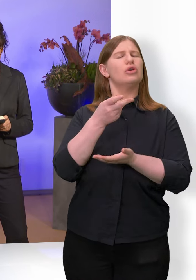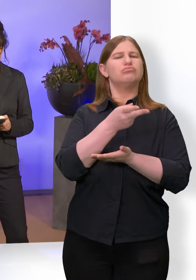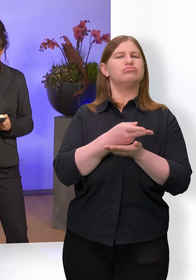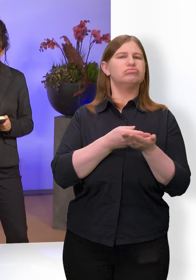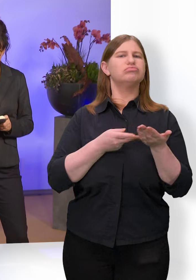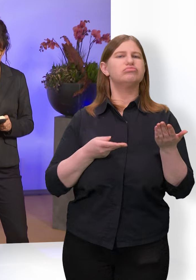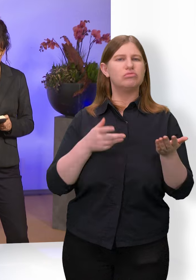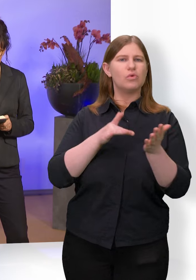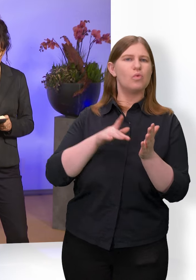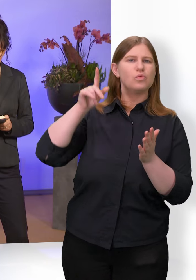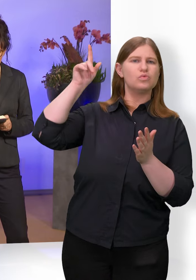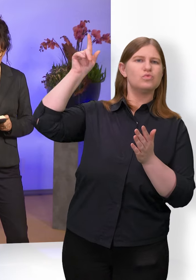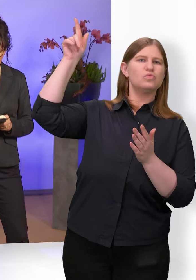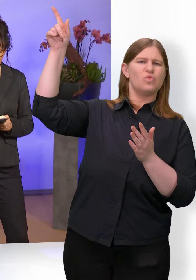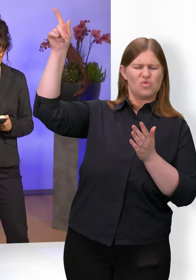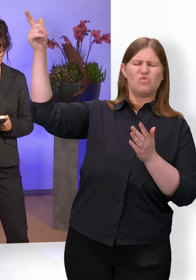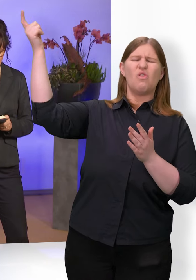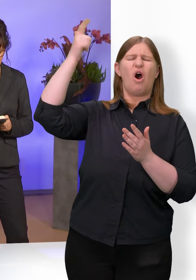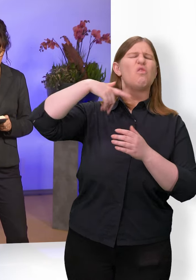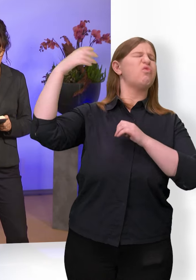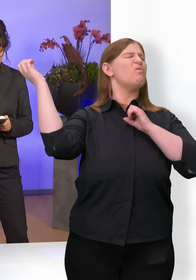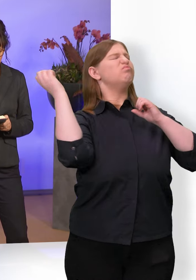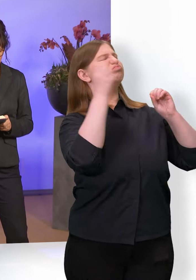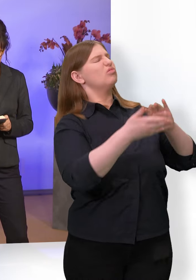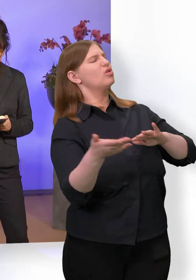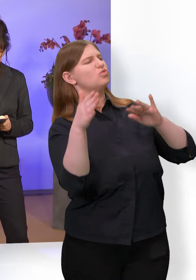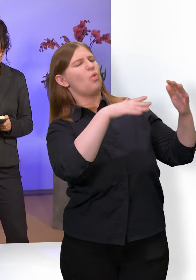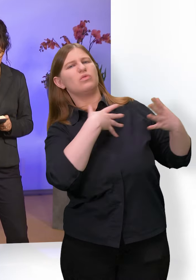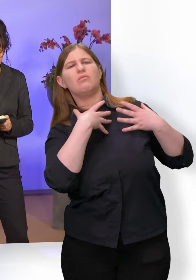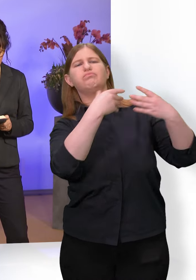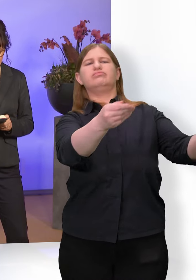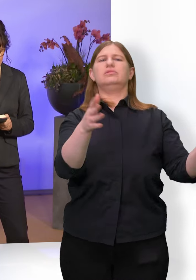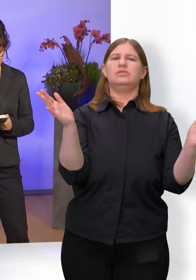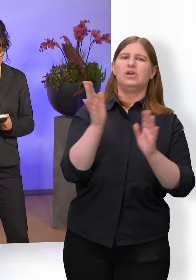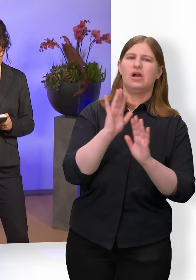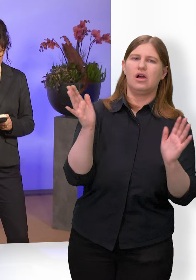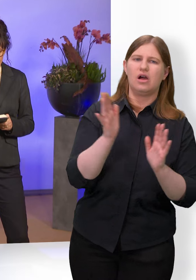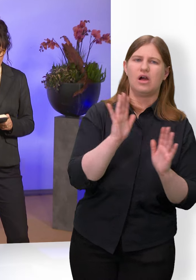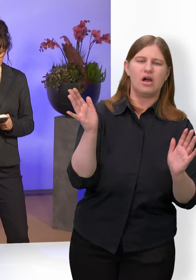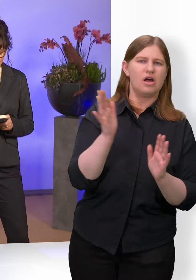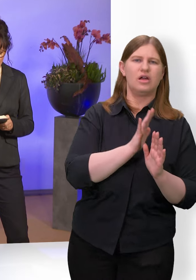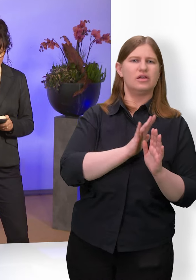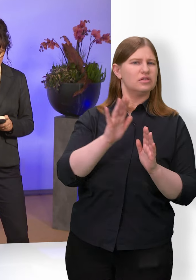denn du wirst mich nicht dem Tod überlassen und nicht zugeben, dass dein Heiliger die Grube sehe.